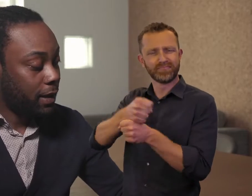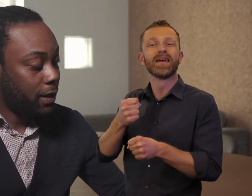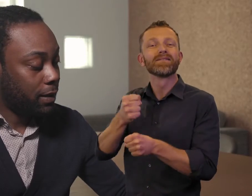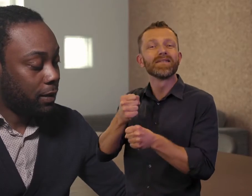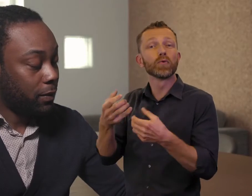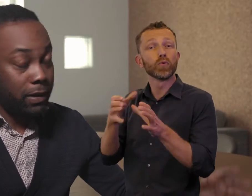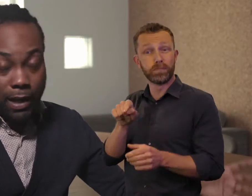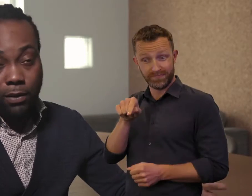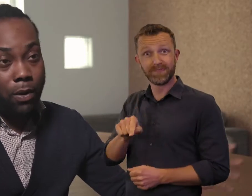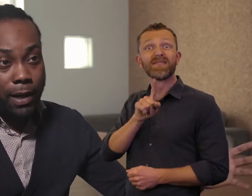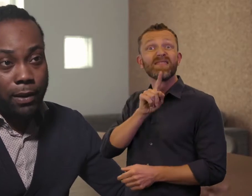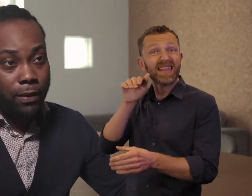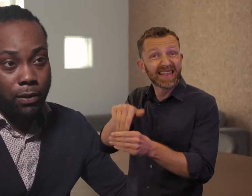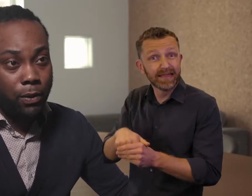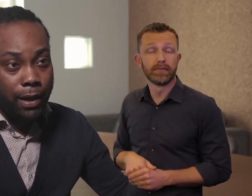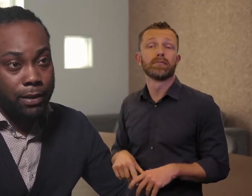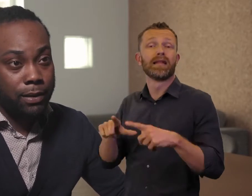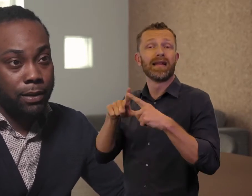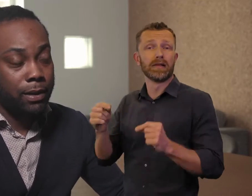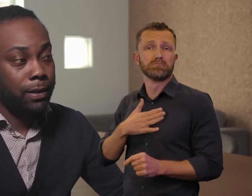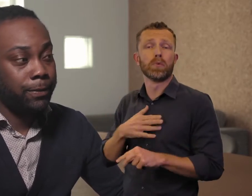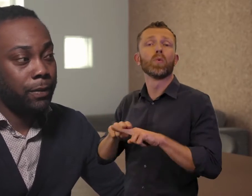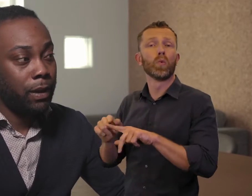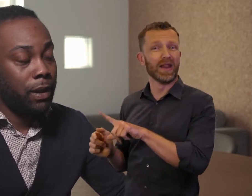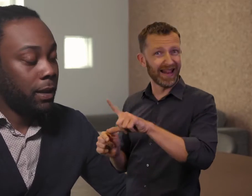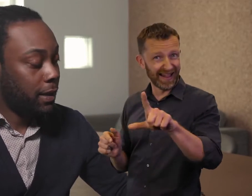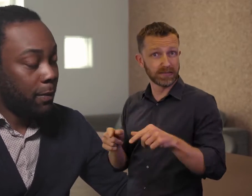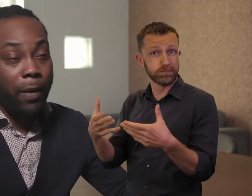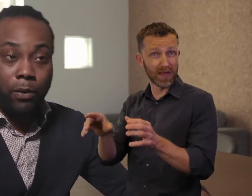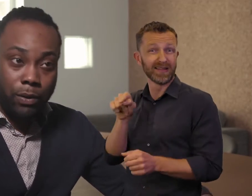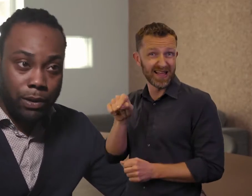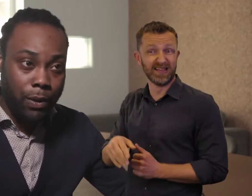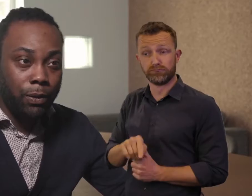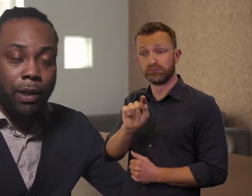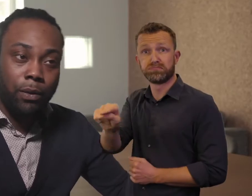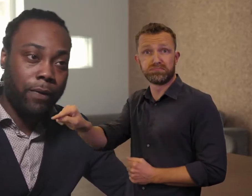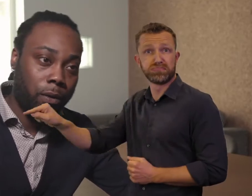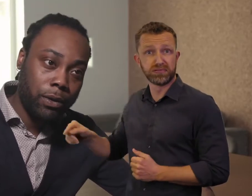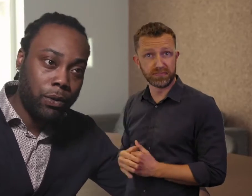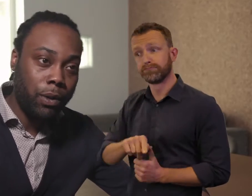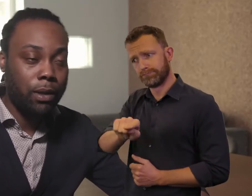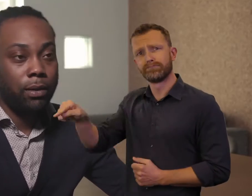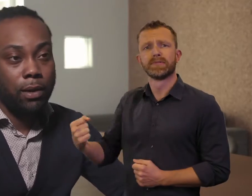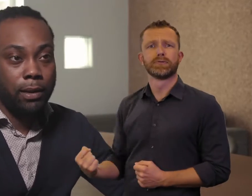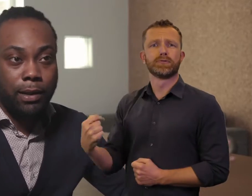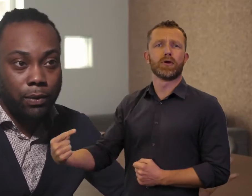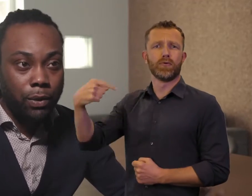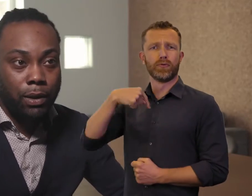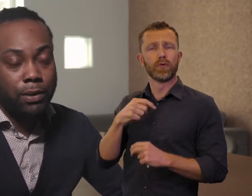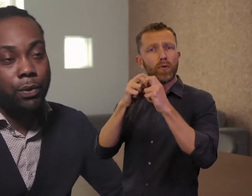En die, dat zijn gewoon leden vanuit GroenLinks. Die hebben mij toen ondersteund met het doen van onderzoek.